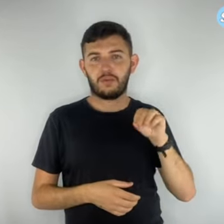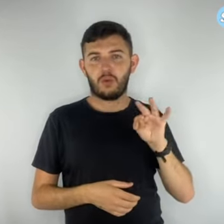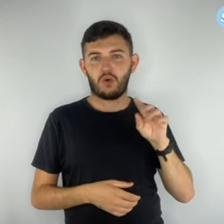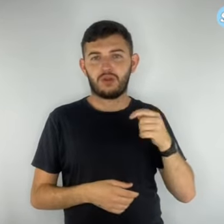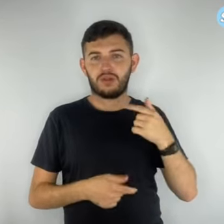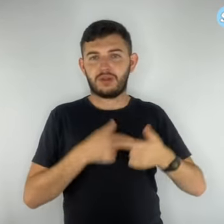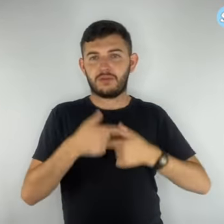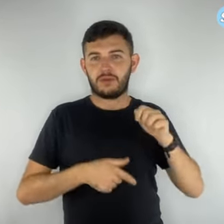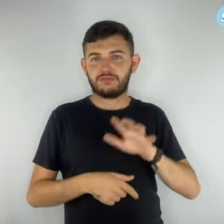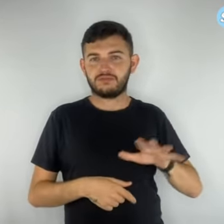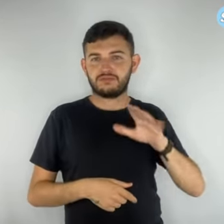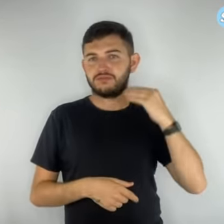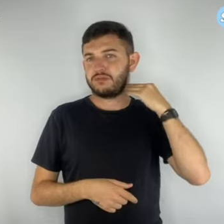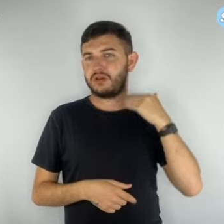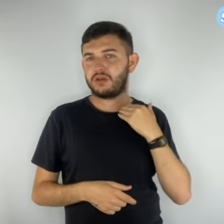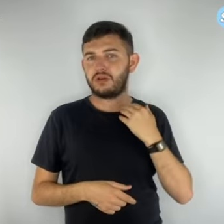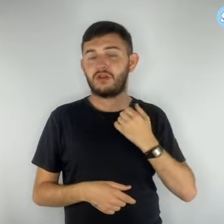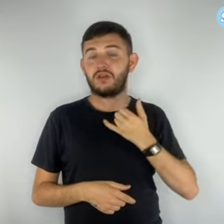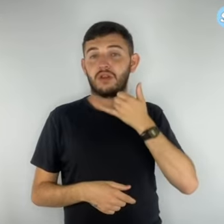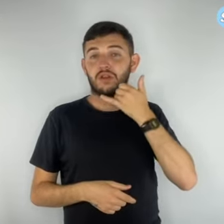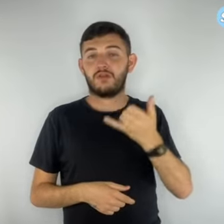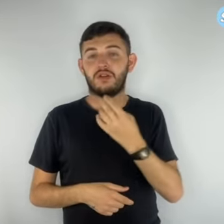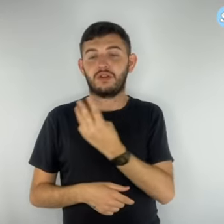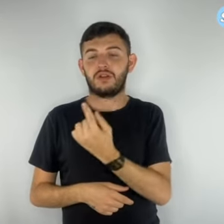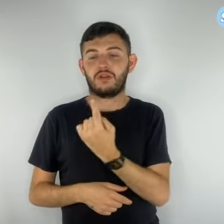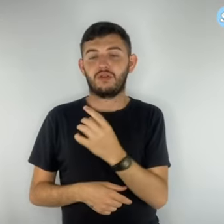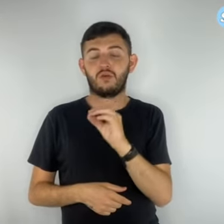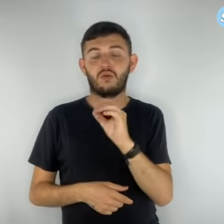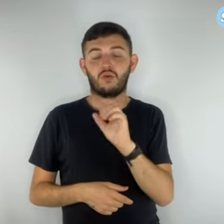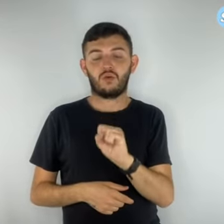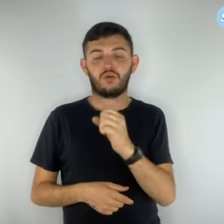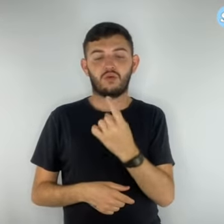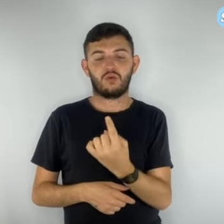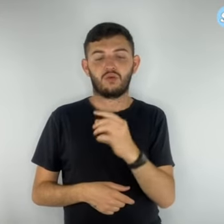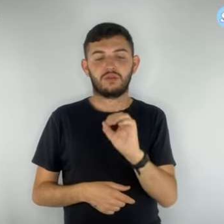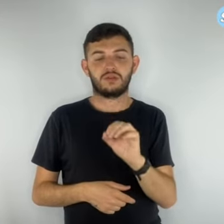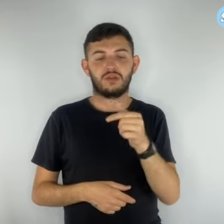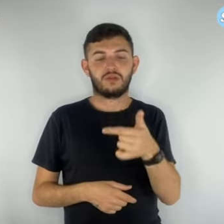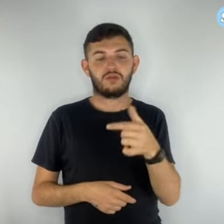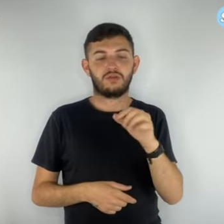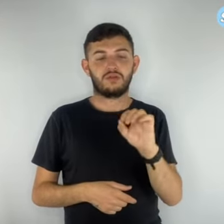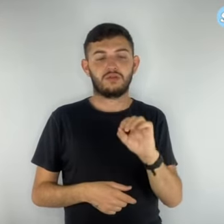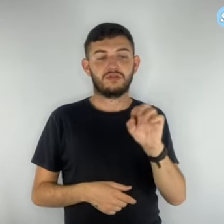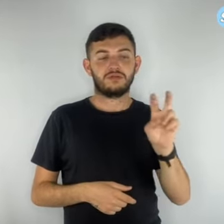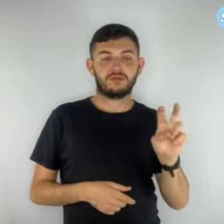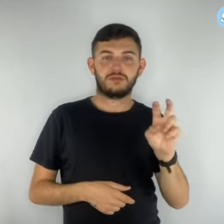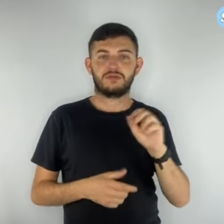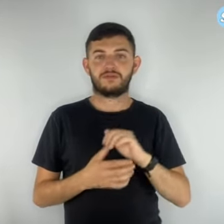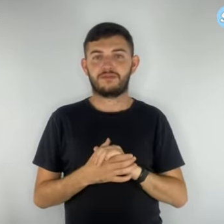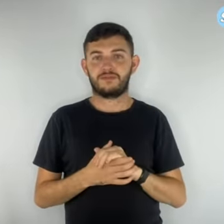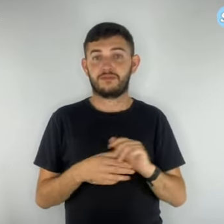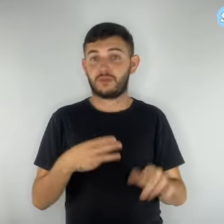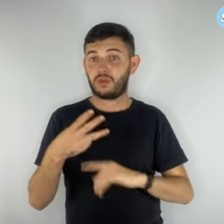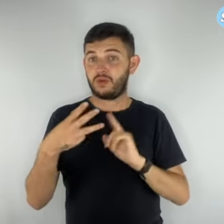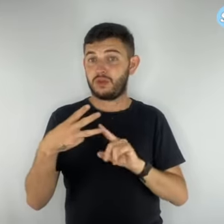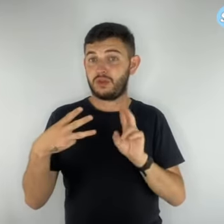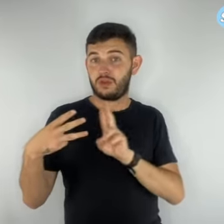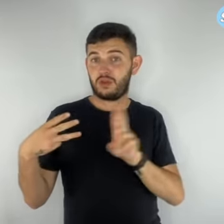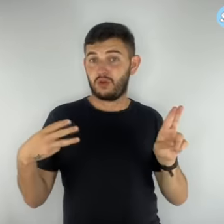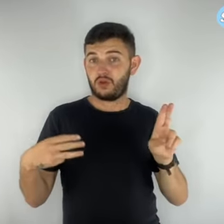3181-0285. Um terceiro nome identificado é Dr. Marcelo